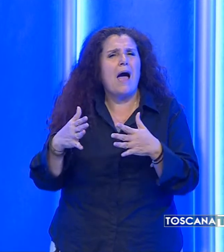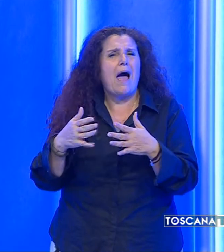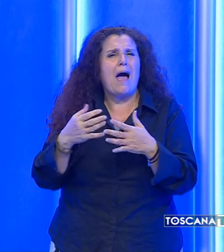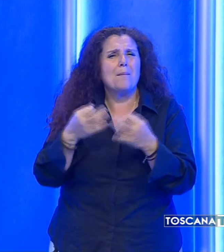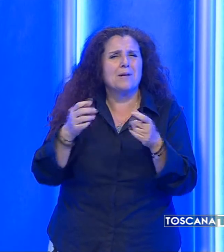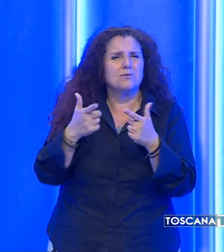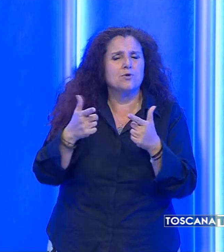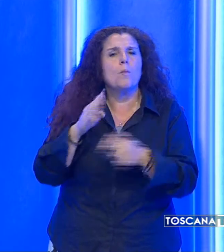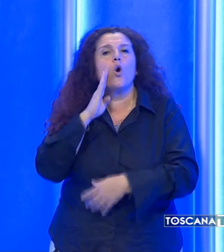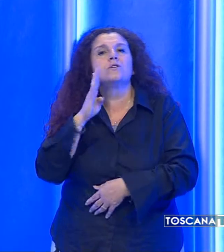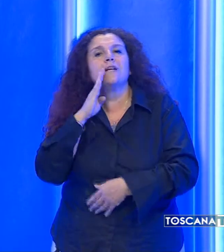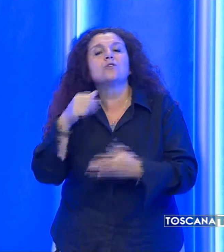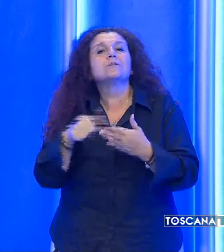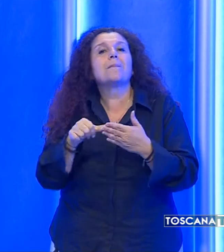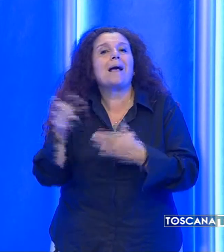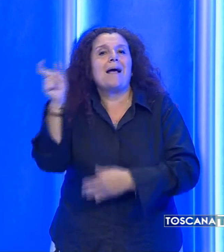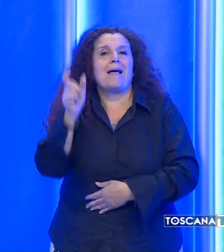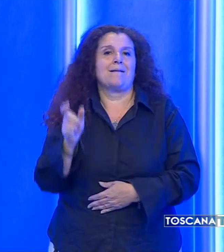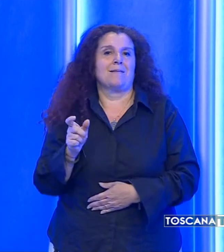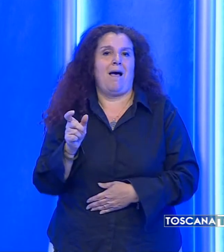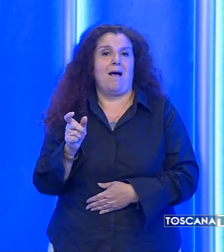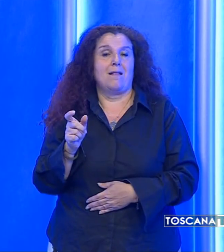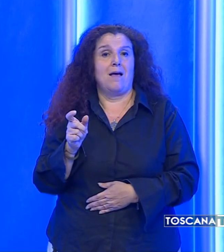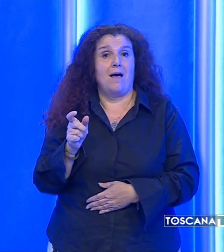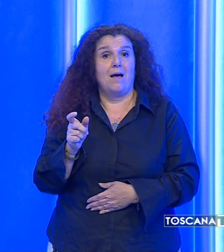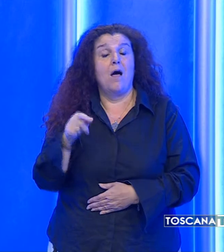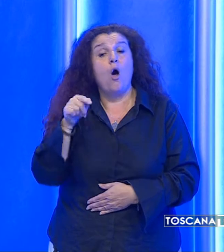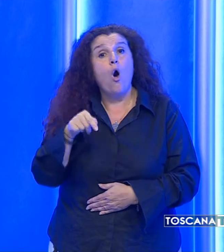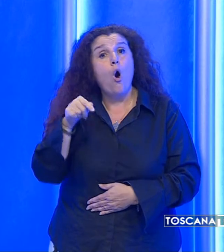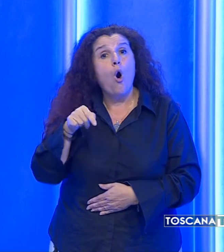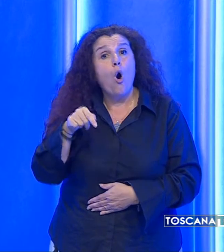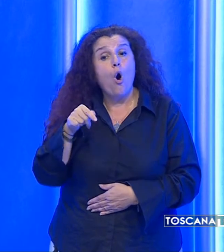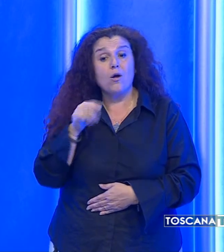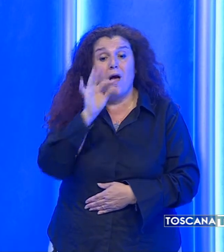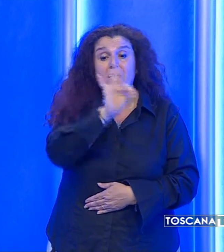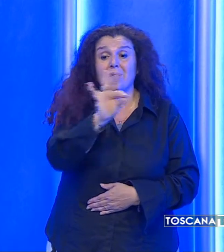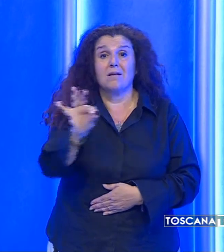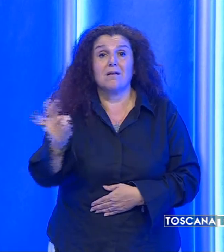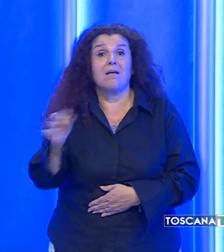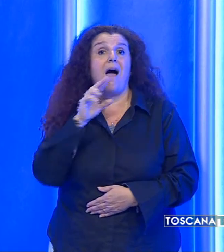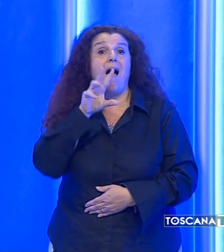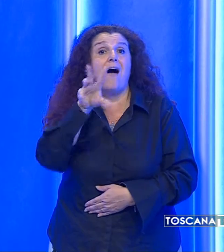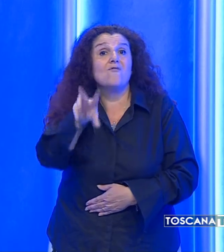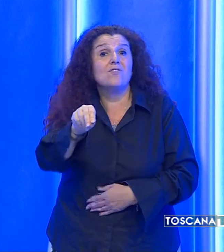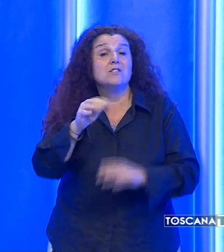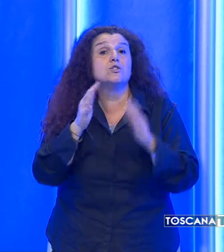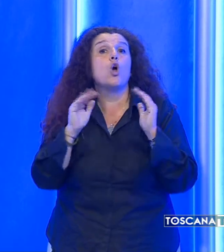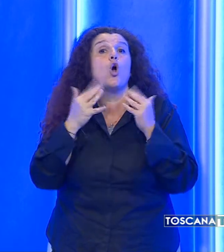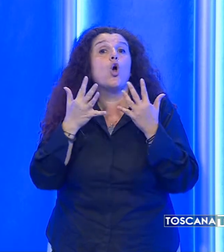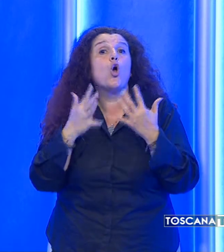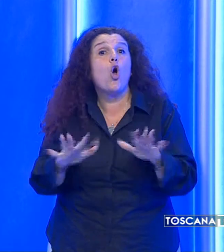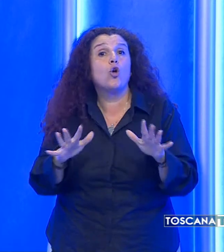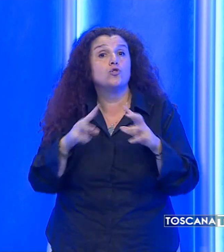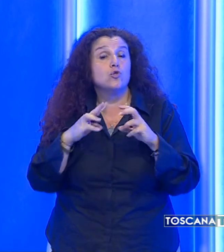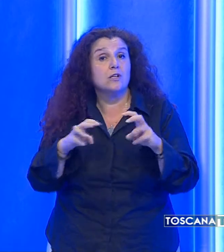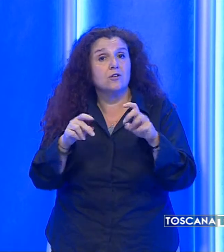consigliato da Banca Italia. Ora i destinatari degli avvisi di conclusione e indagine